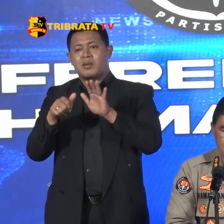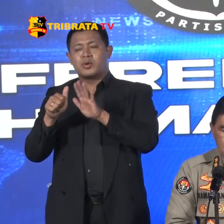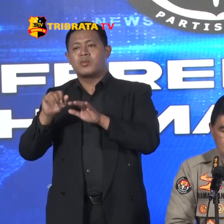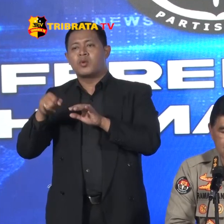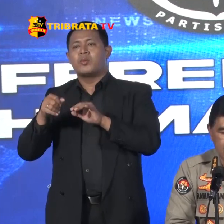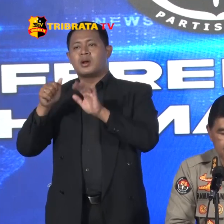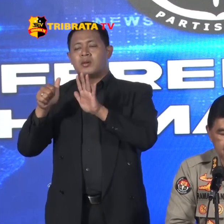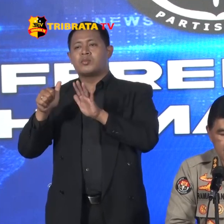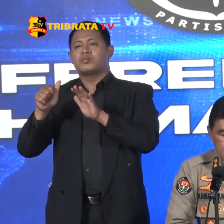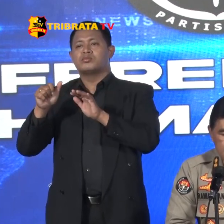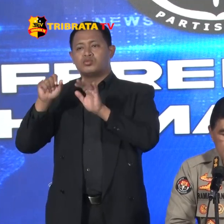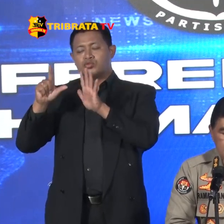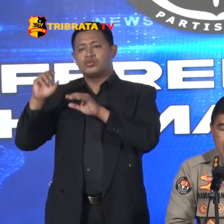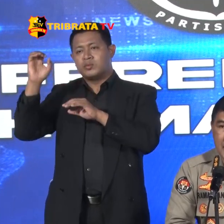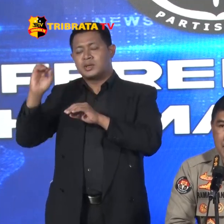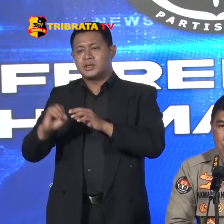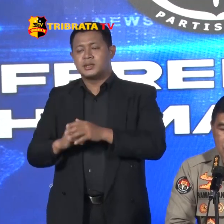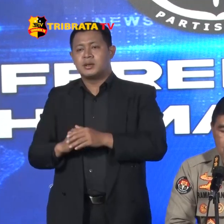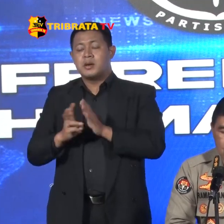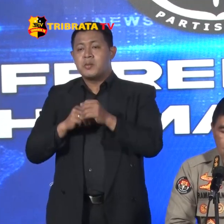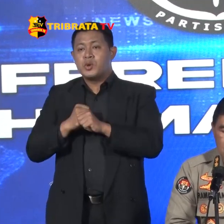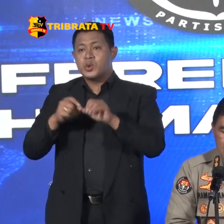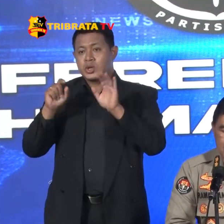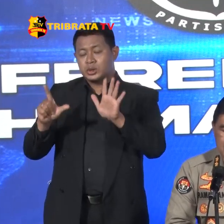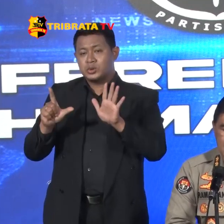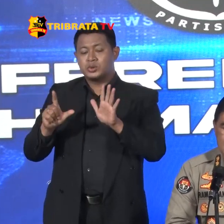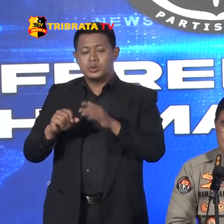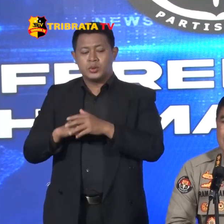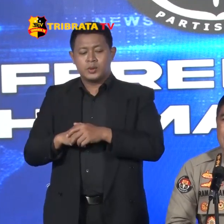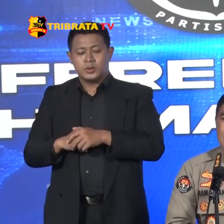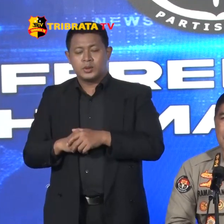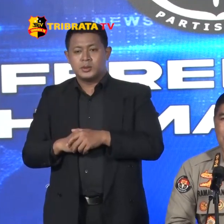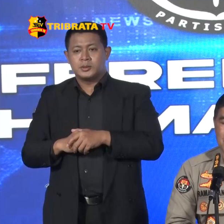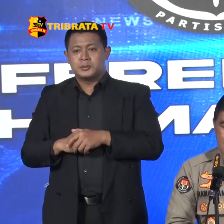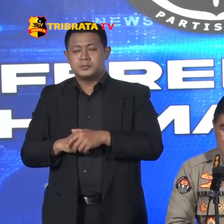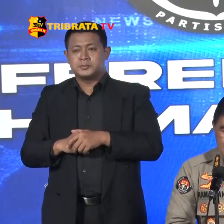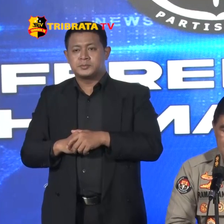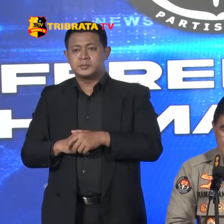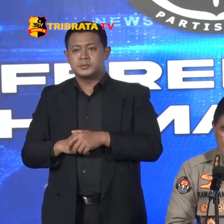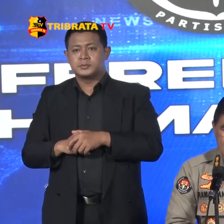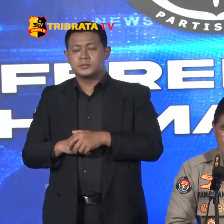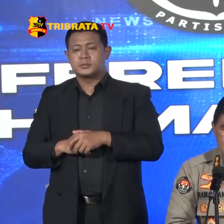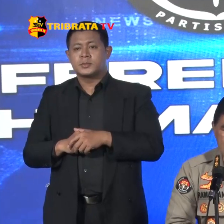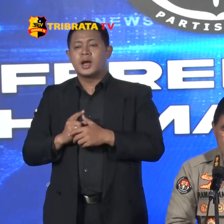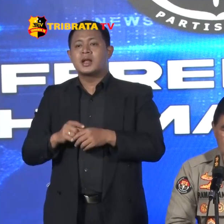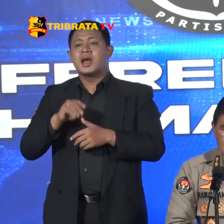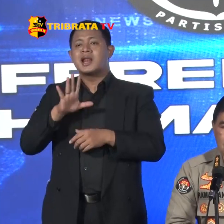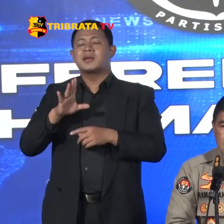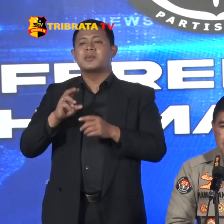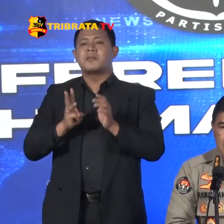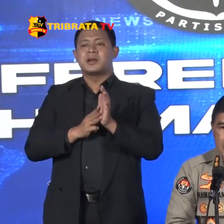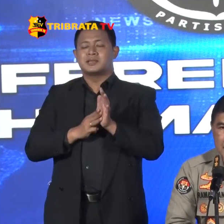,67% Pada Minggu ke-7 Yang menjadi Catatan Kepolisian Ada 5